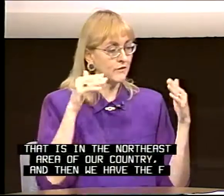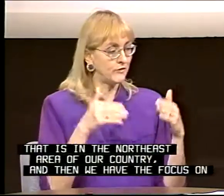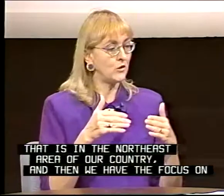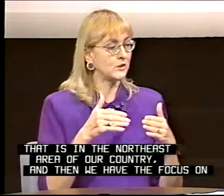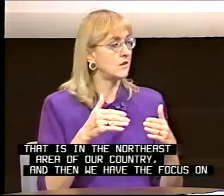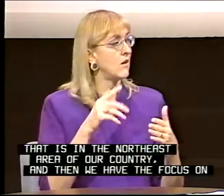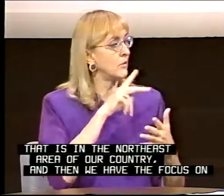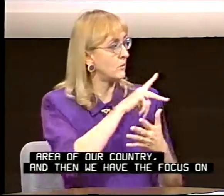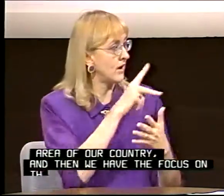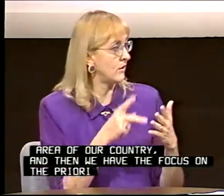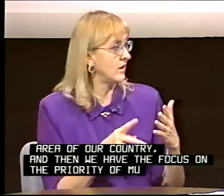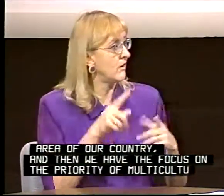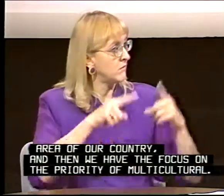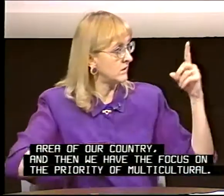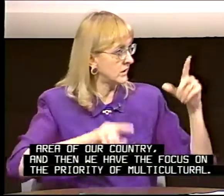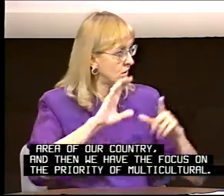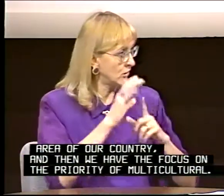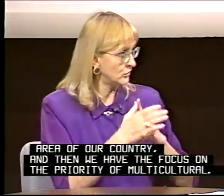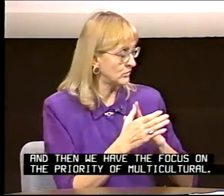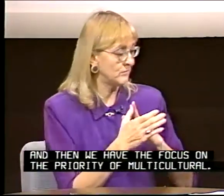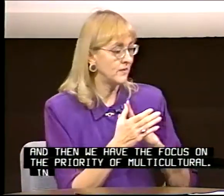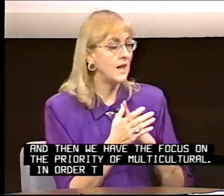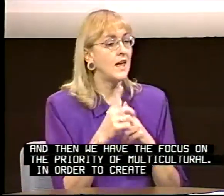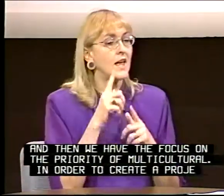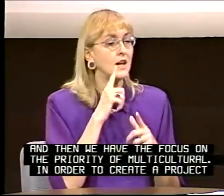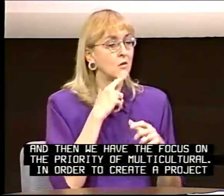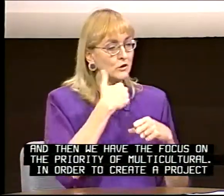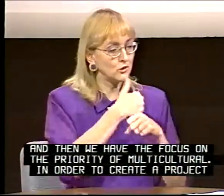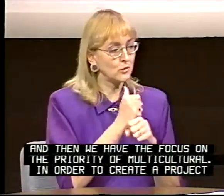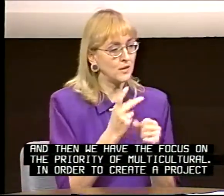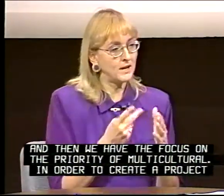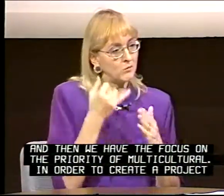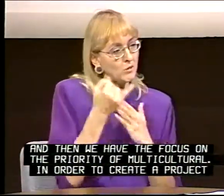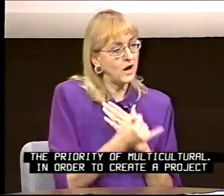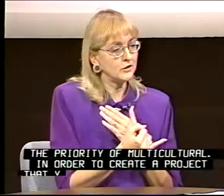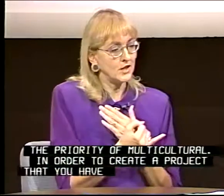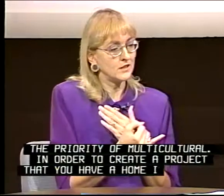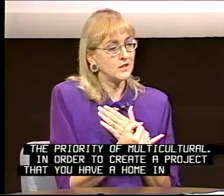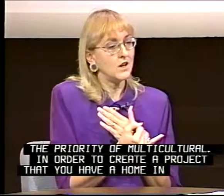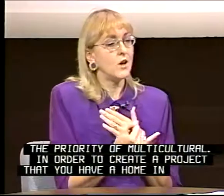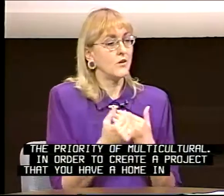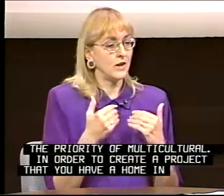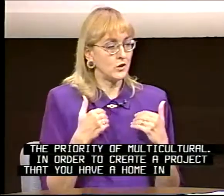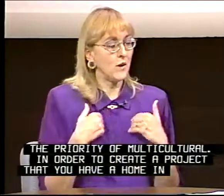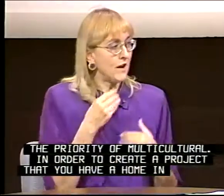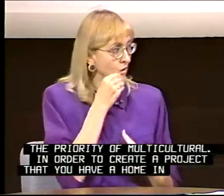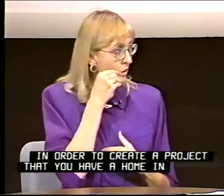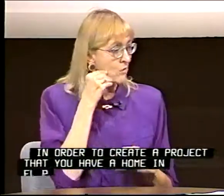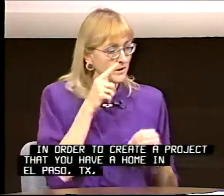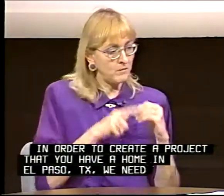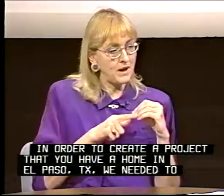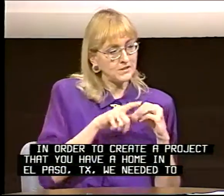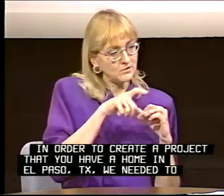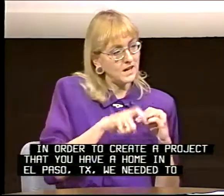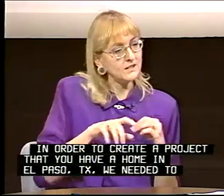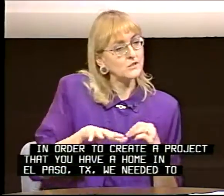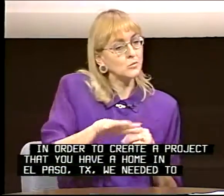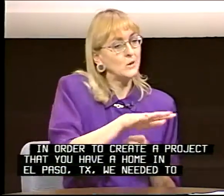the focus on the priority of multicultural. In order to create a project that you have a home in El Paso, Texas, we